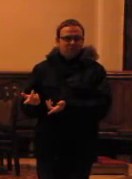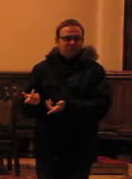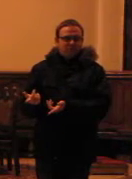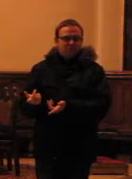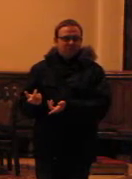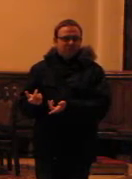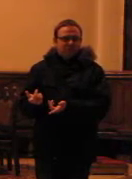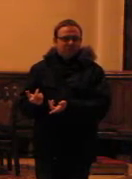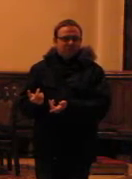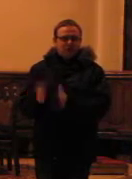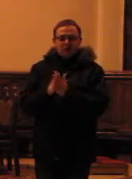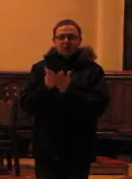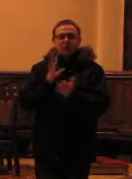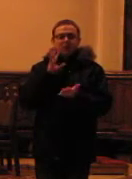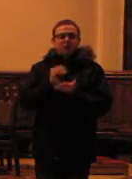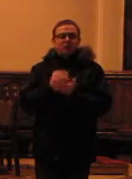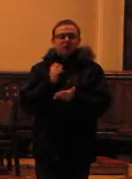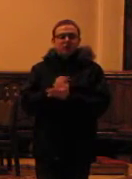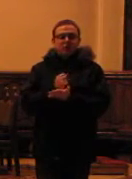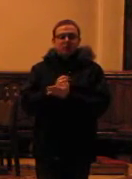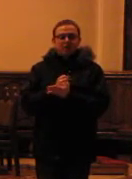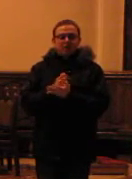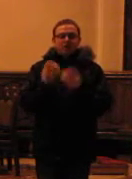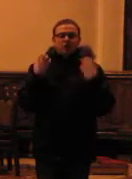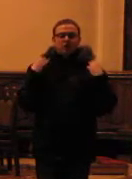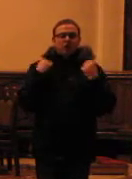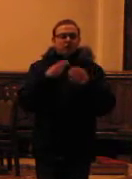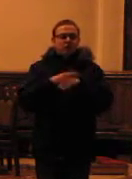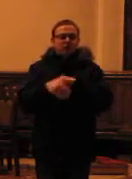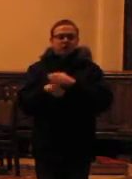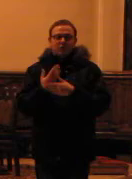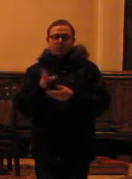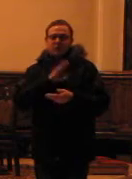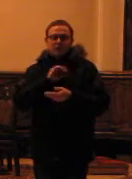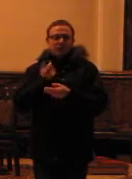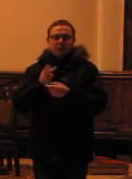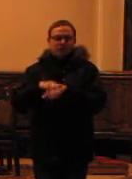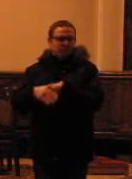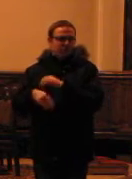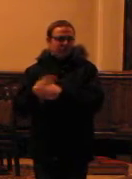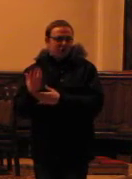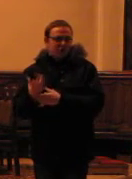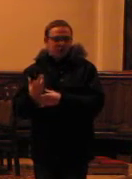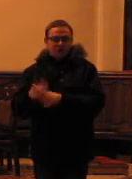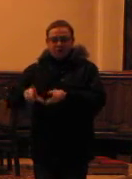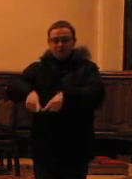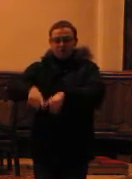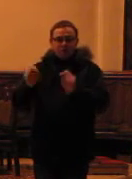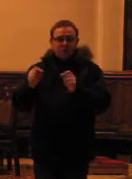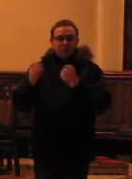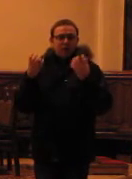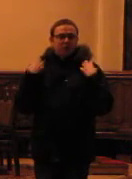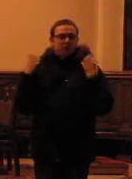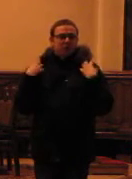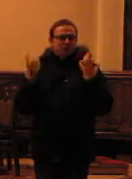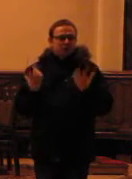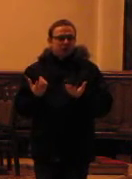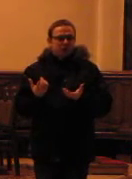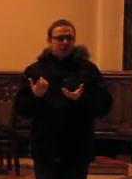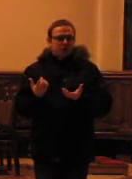Ciekawe, którzy mówią do prawa? Życie i szczęście, śmierć i nieszczęście. Wybieraj życie. mogę